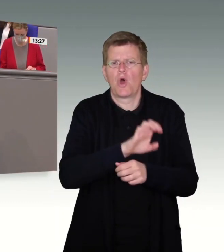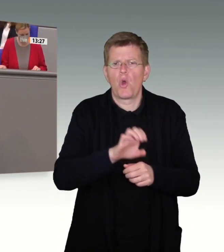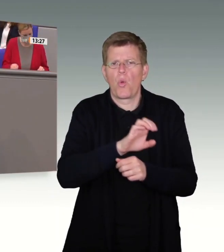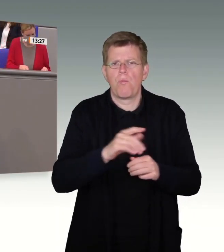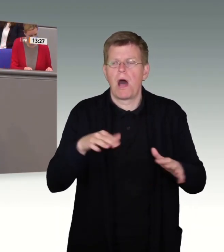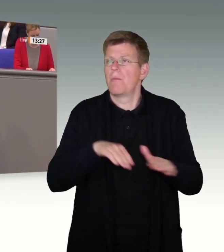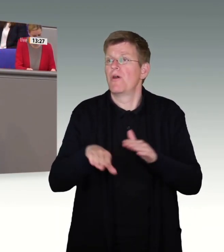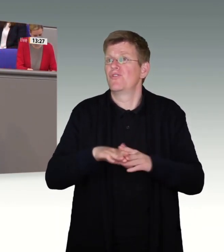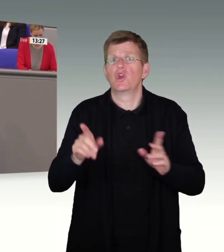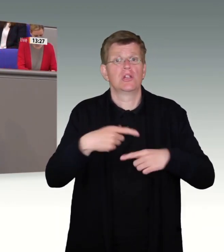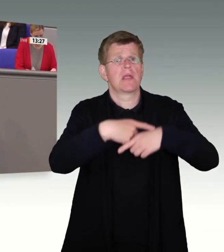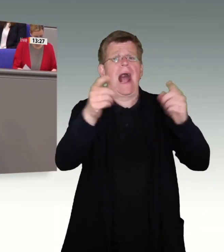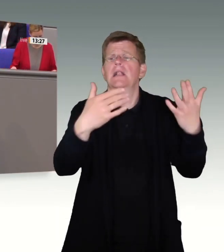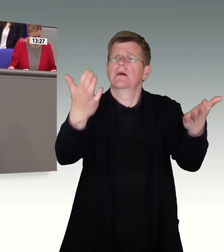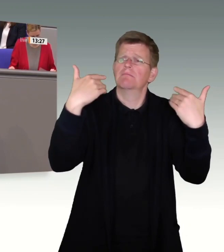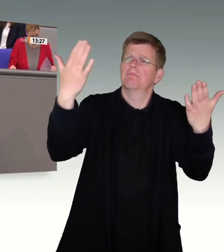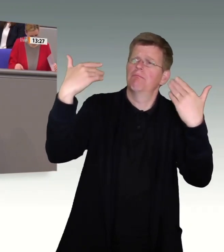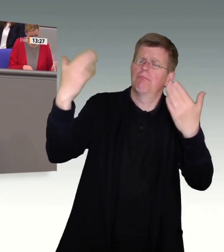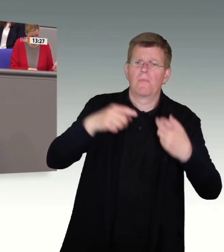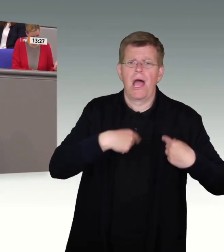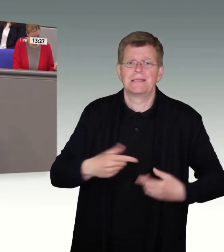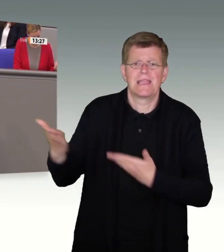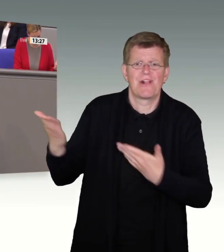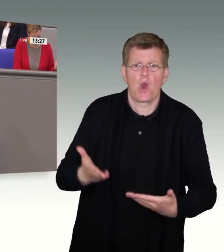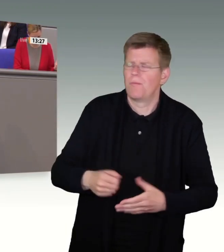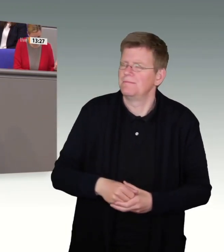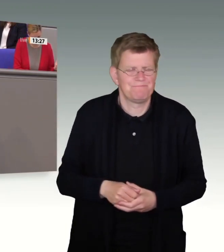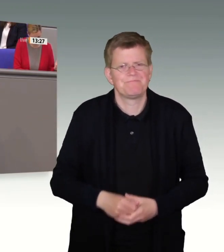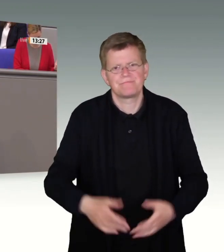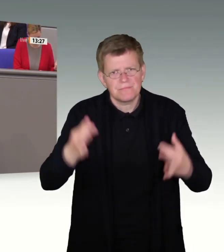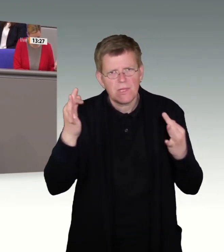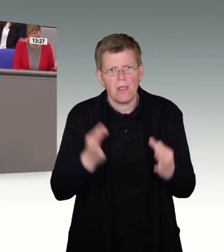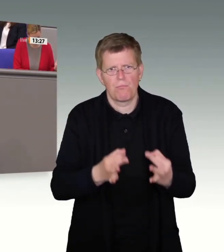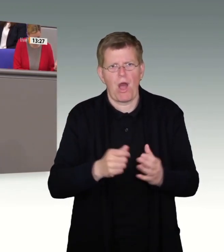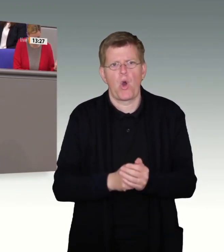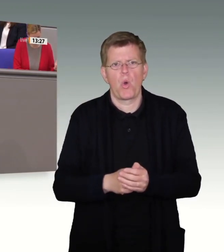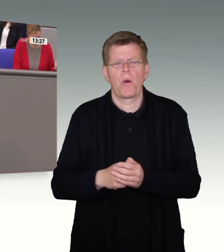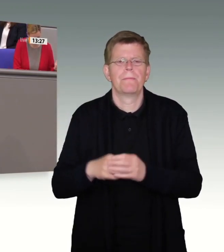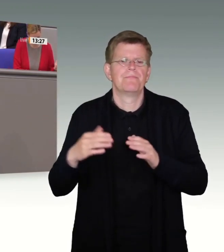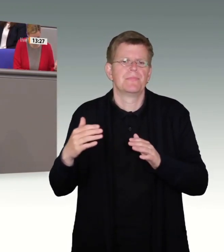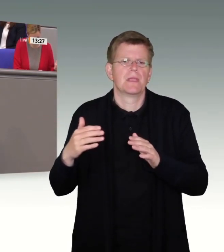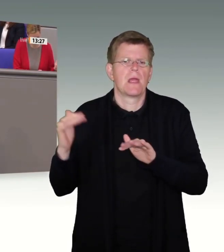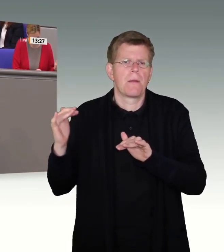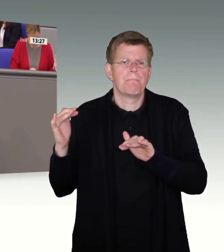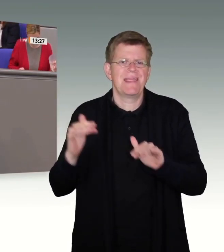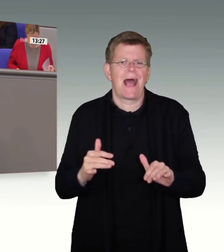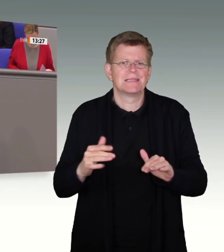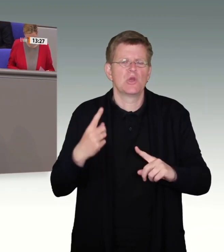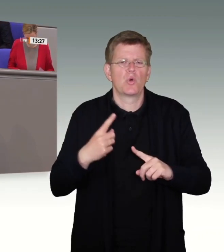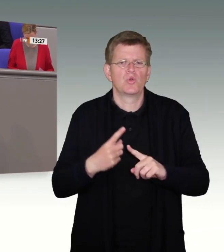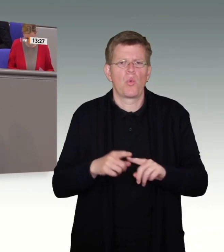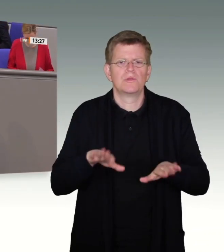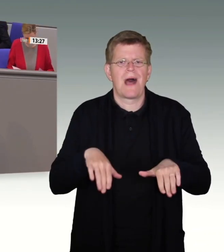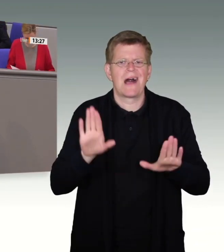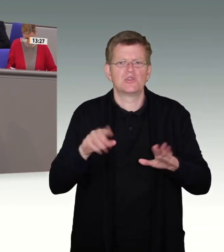Welt aufnehmen. Wir benötigen daher kontrollierte und geordnete Migrations und Asylverfahren. Und abgelehnte